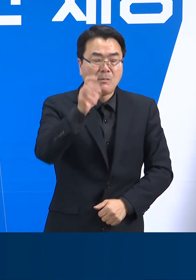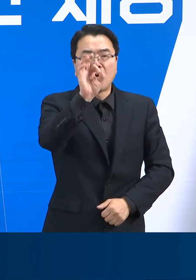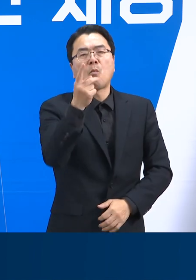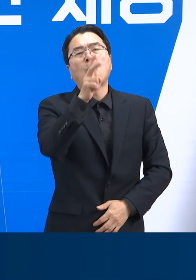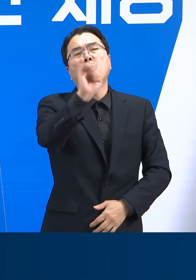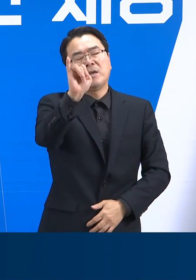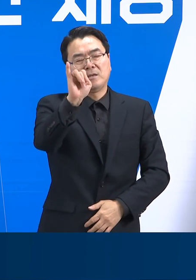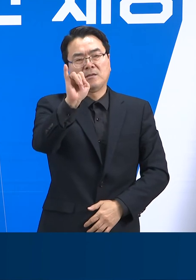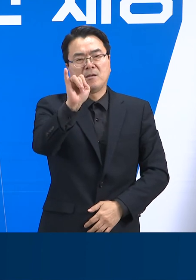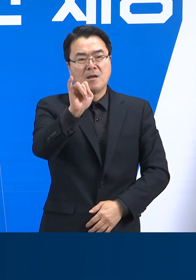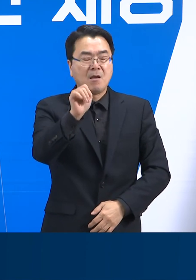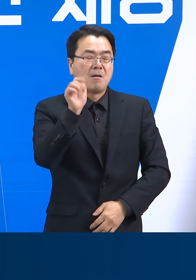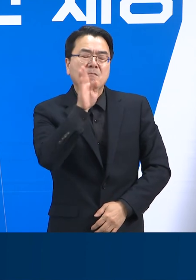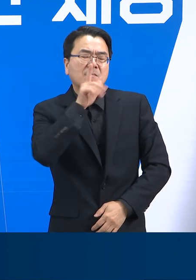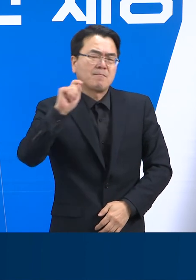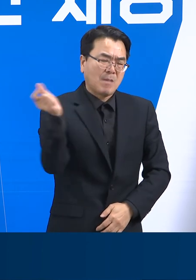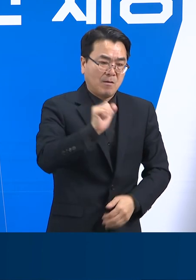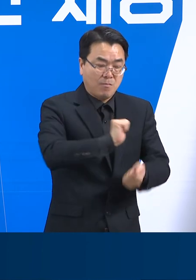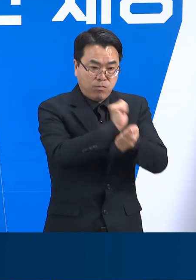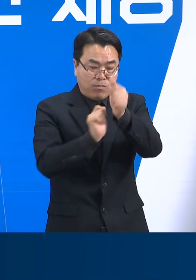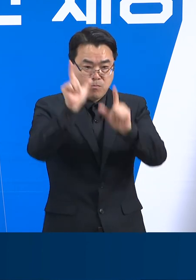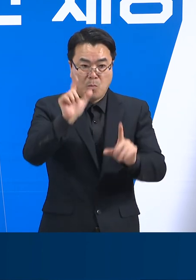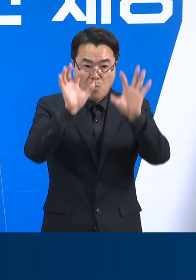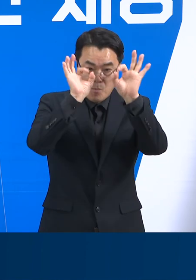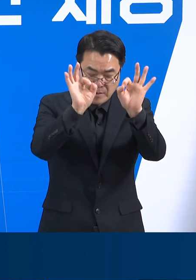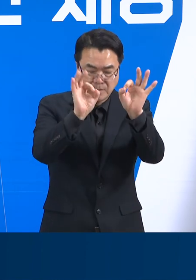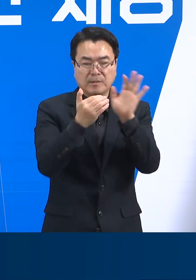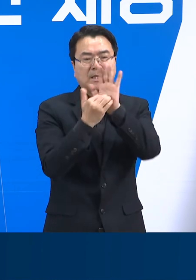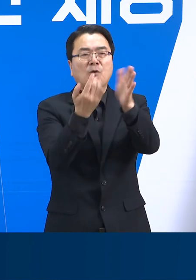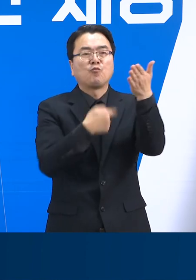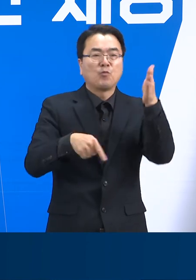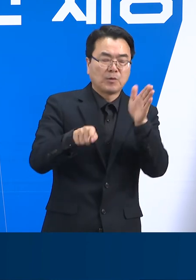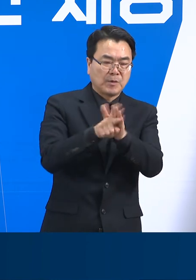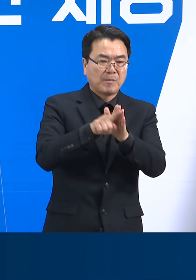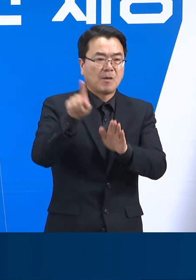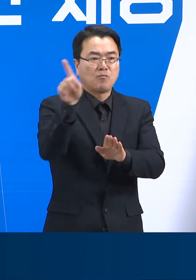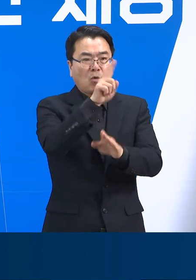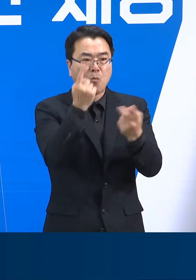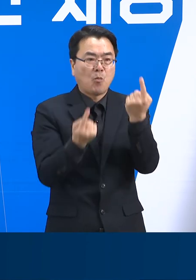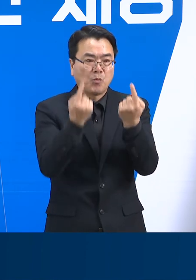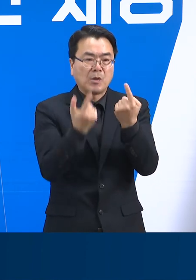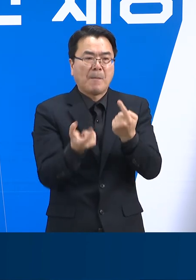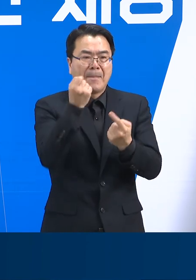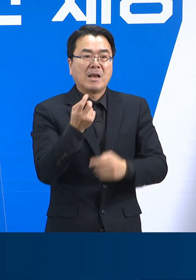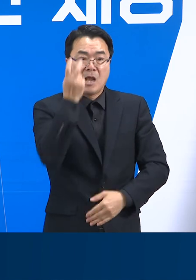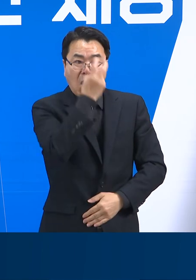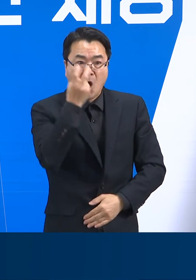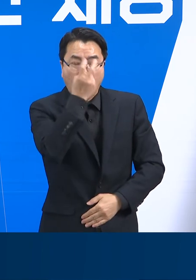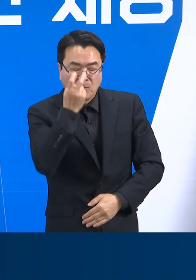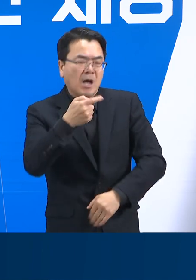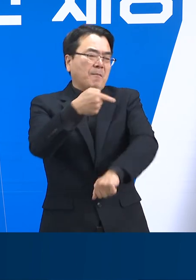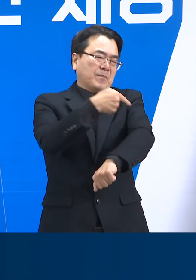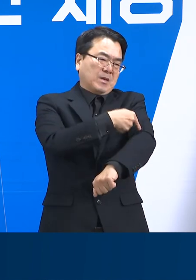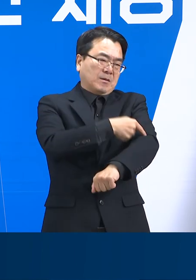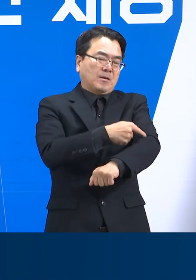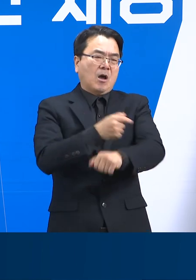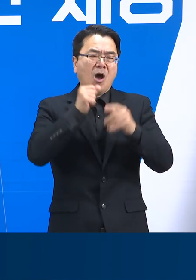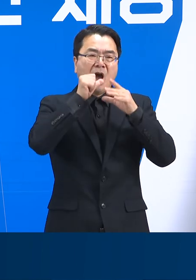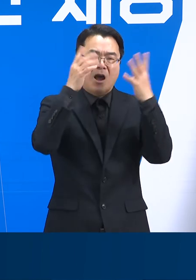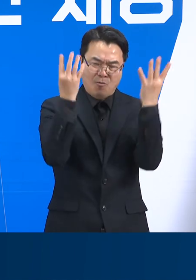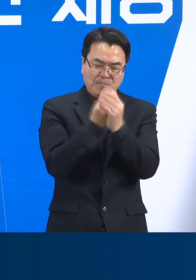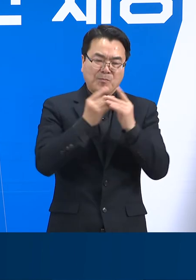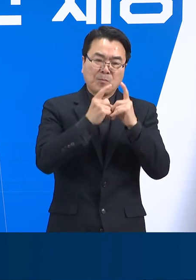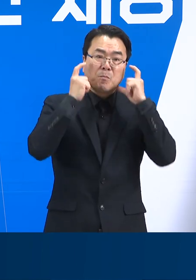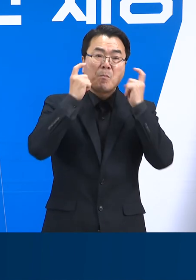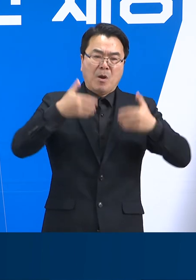빠르게 확산되고 있습니다. 오미크론 변이에 대응하기 위해서는 무엇보다도 신속한 3차 접종과 철저한 마스크 착용 등